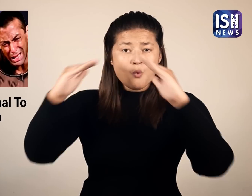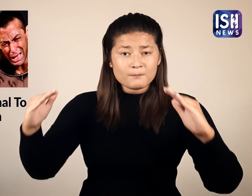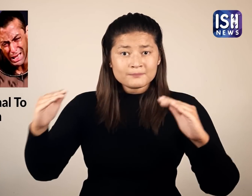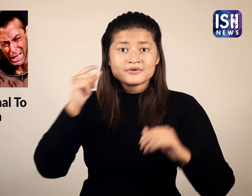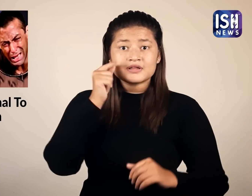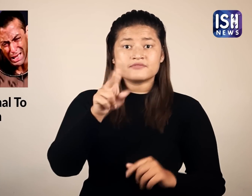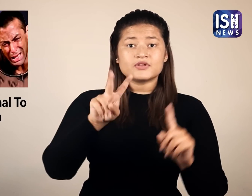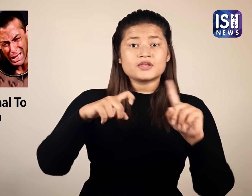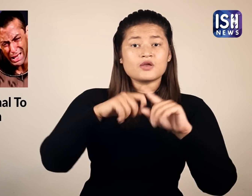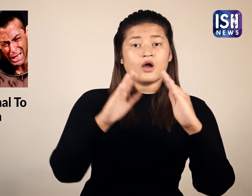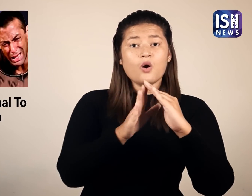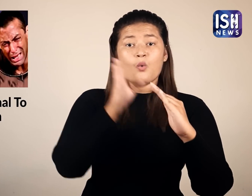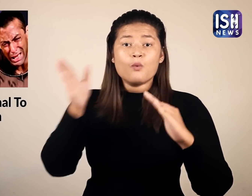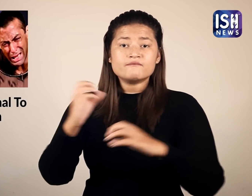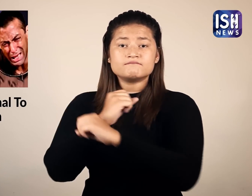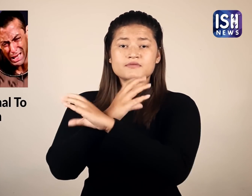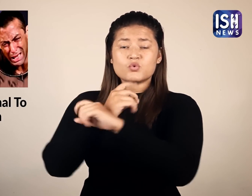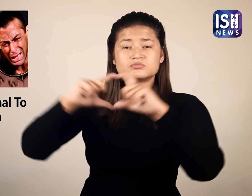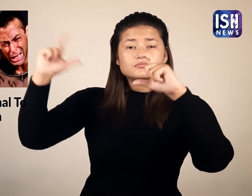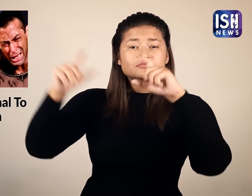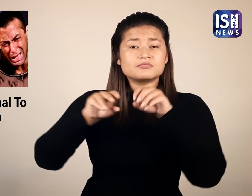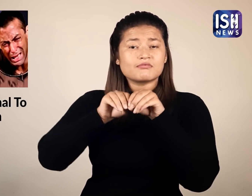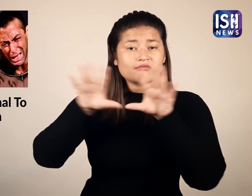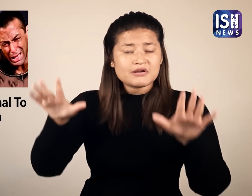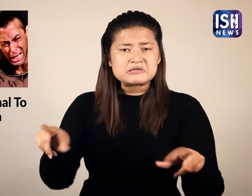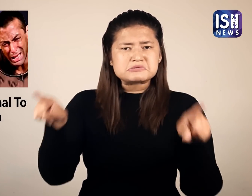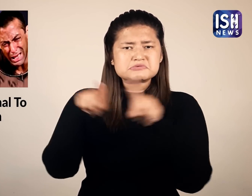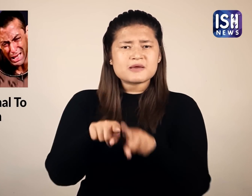उन्हें एक दूसरे के घरों के बाहर एक दो बार देखा गया है